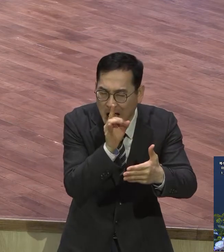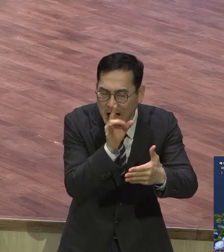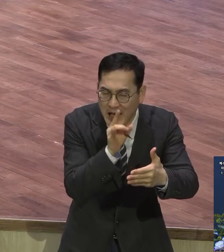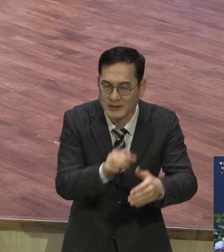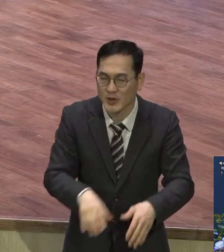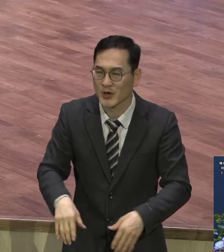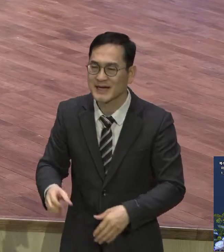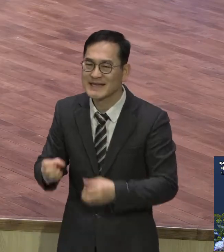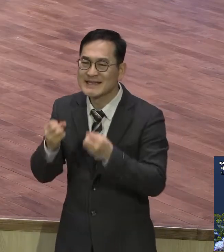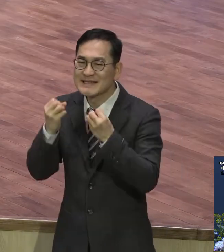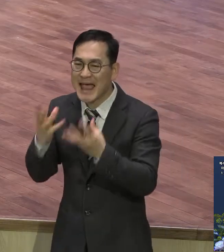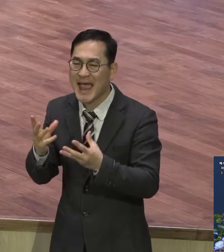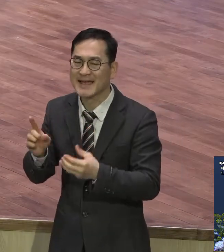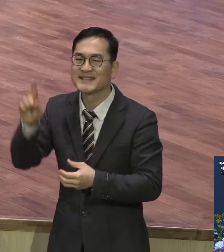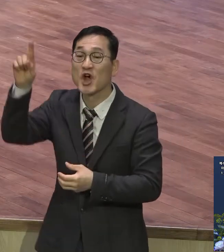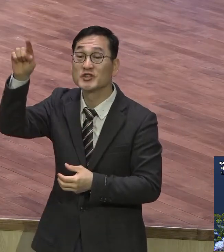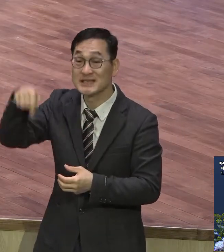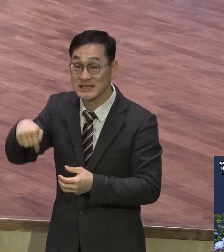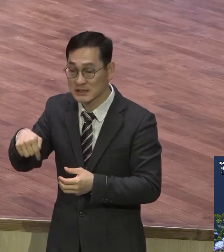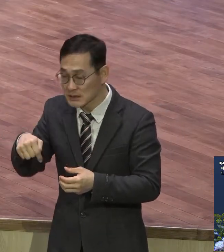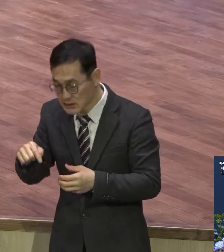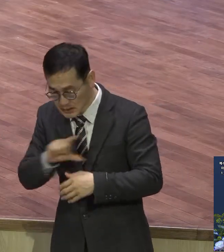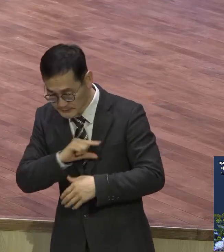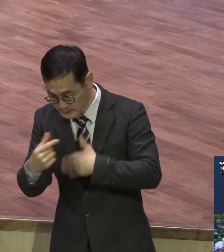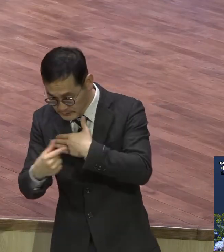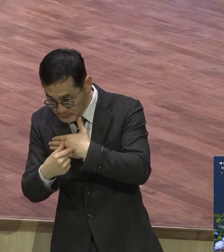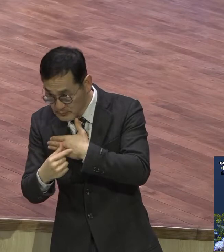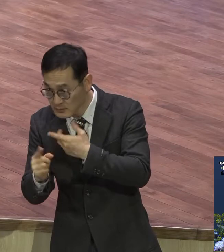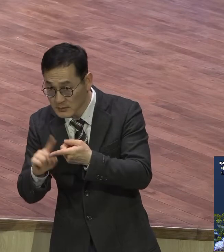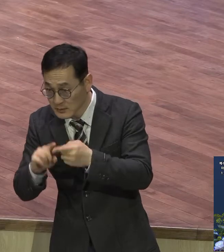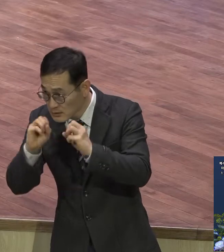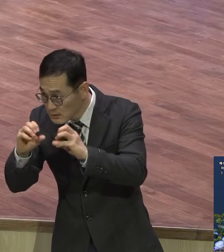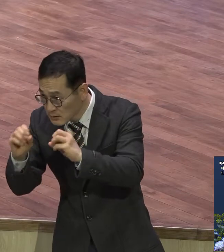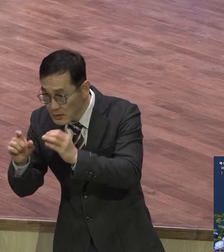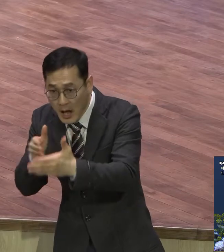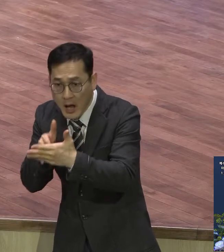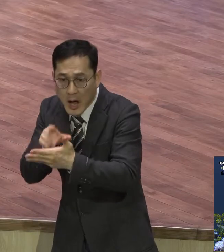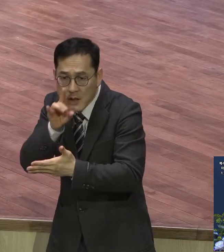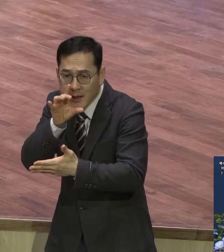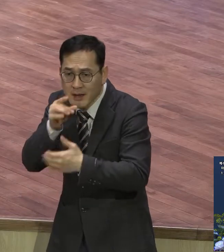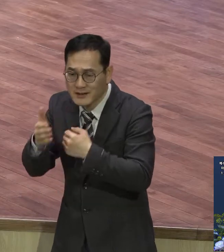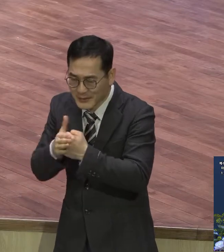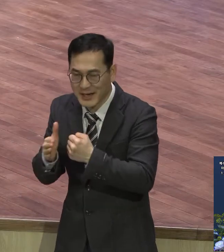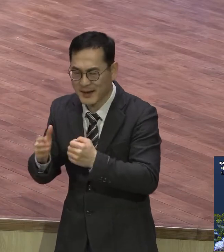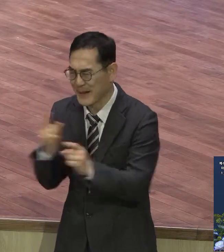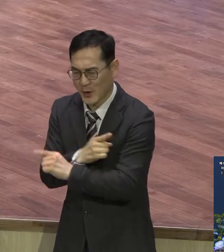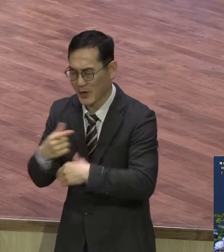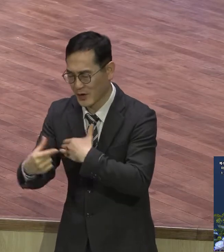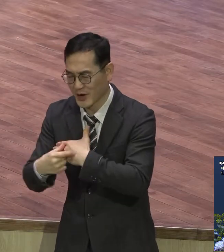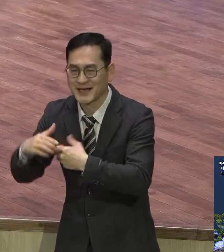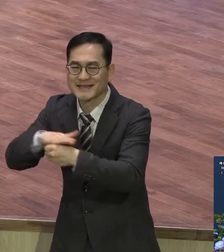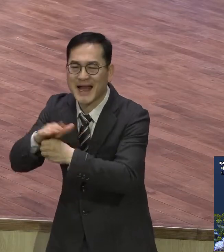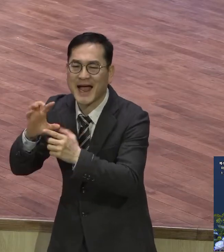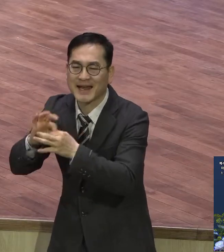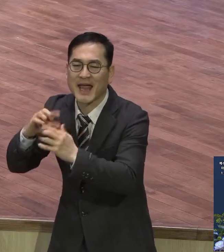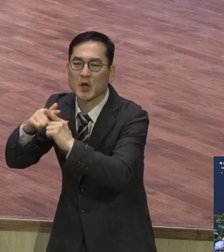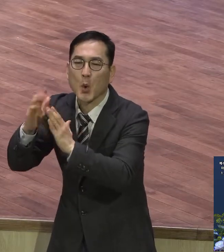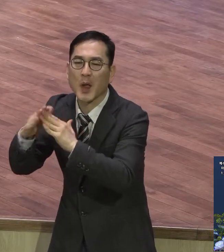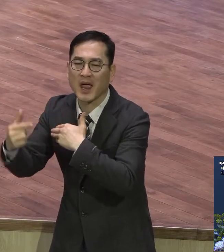사랑의 교회 붙여가지고 보니까 유튜브 다 뜨잖아요 사랑의 교회를 딱 그렇게 붙여가지고 일반교회처럼